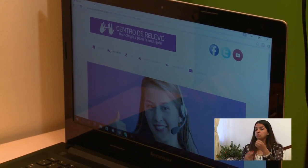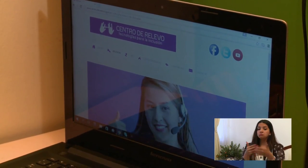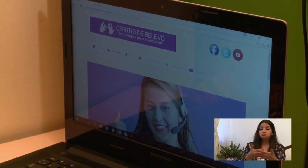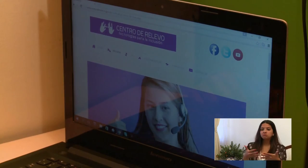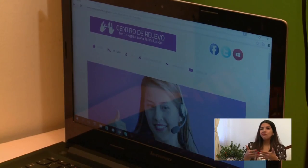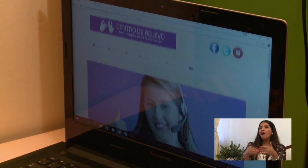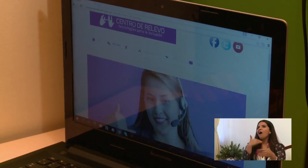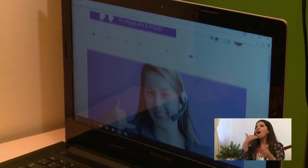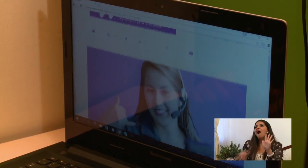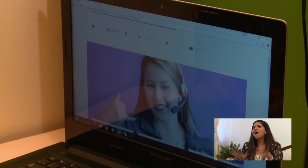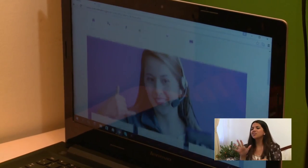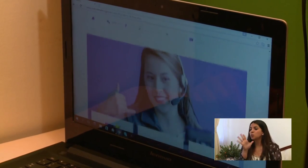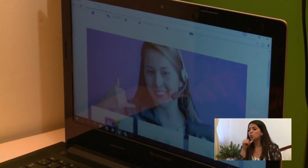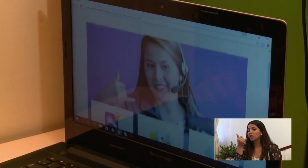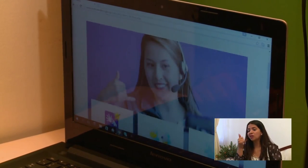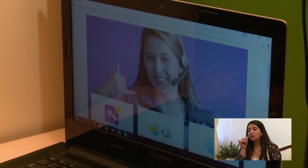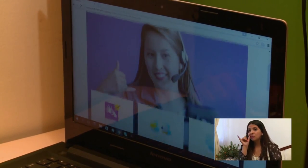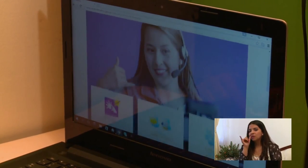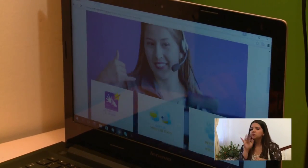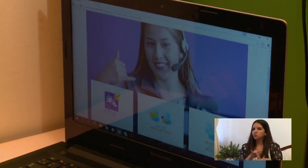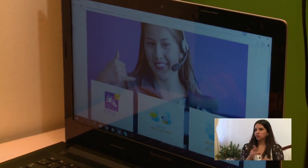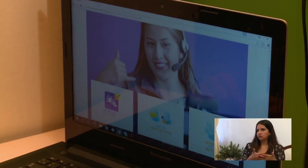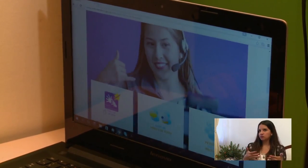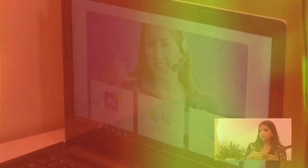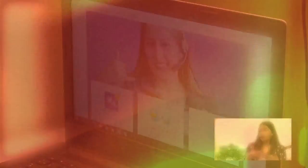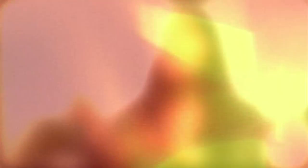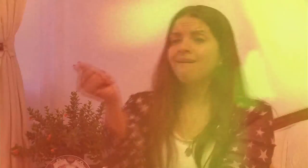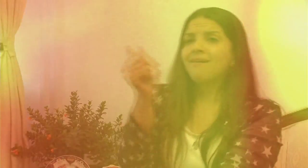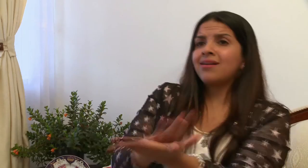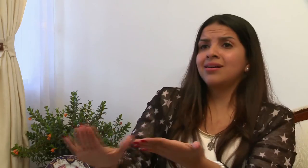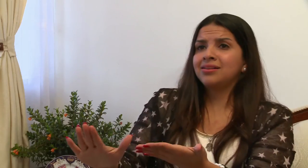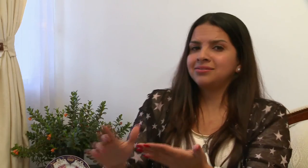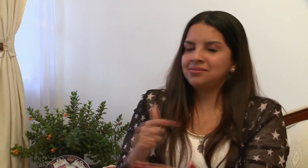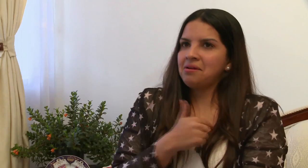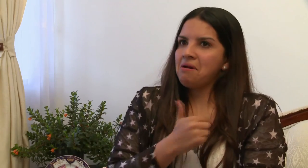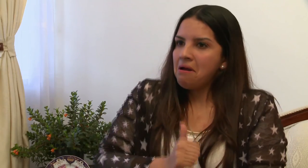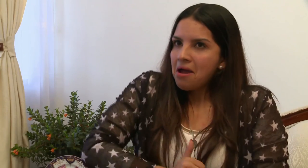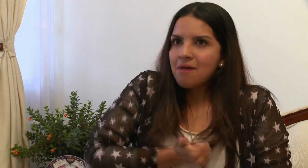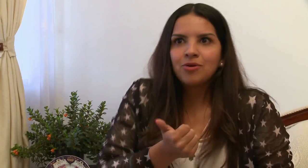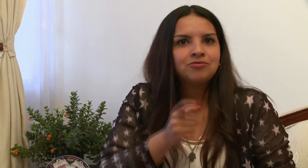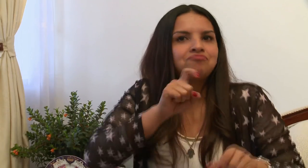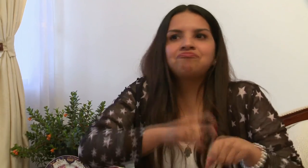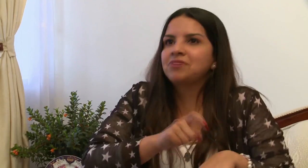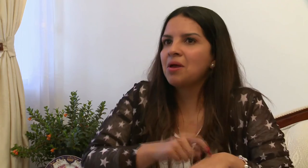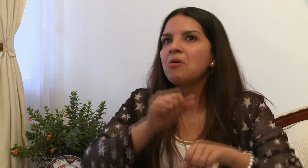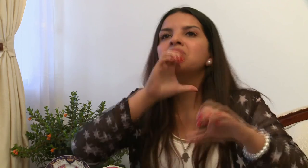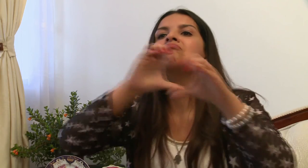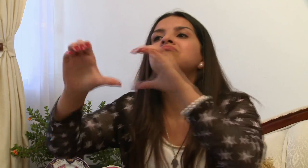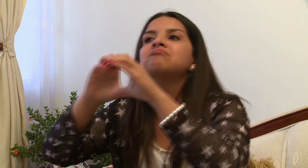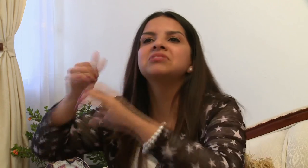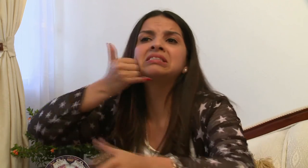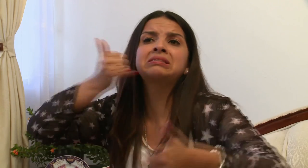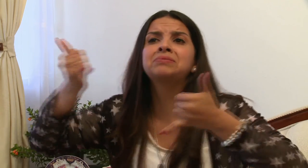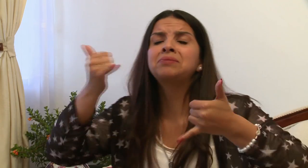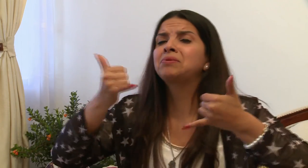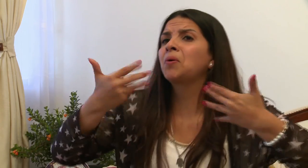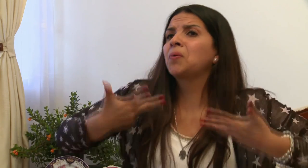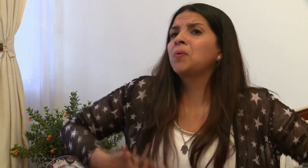por video o chat, porque tiene estas dos opciones. La población sorda no paga por usar ese servicio. Tiene la